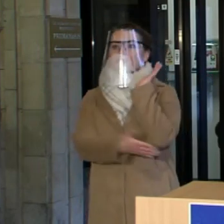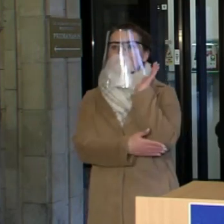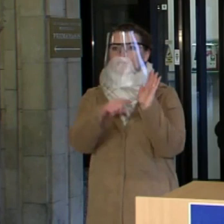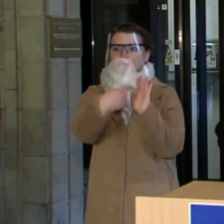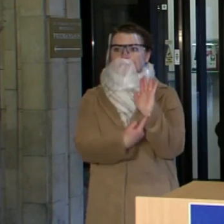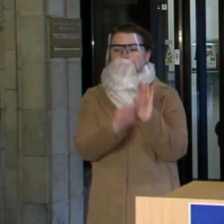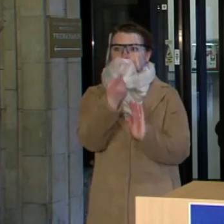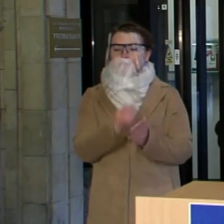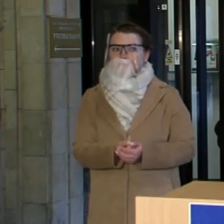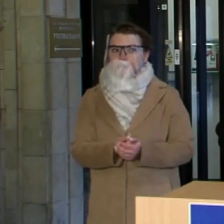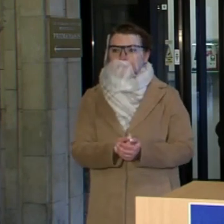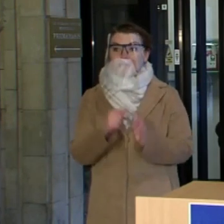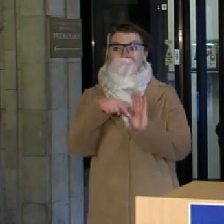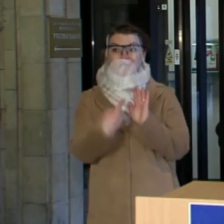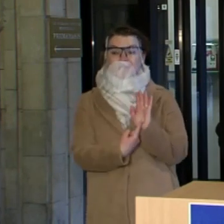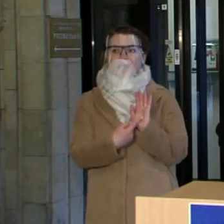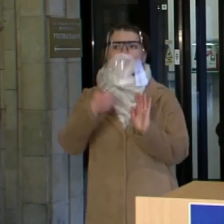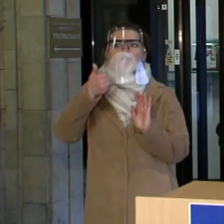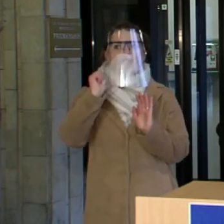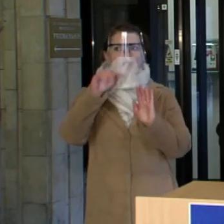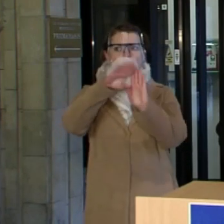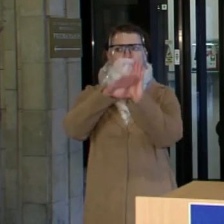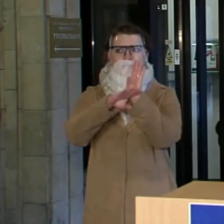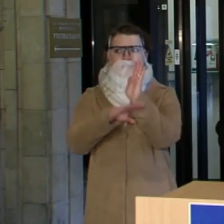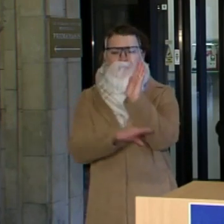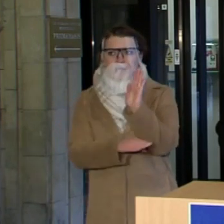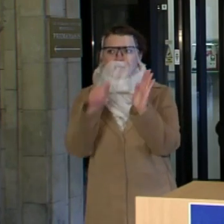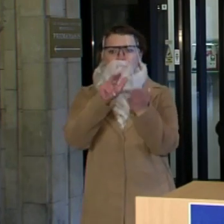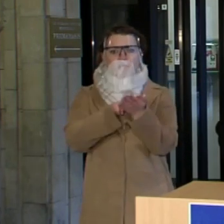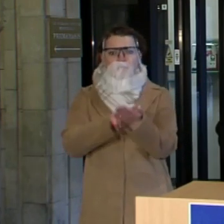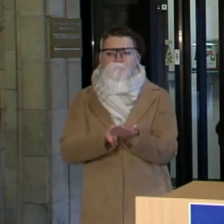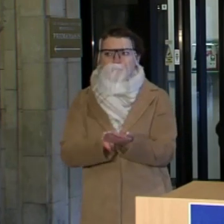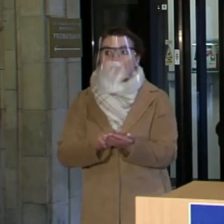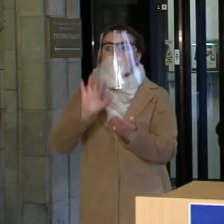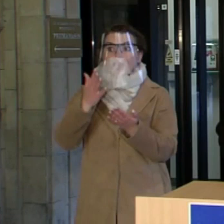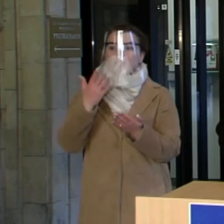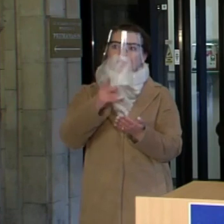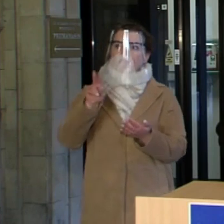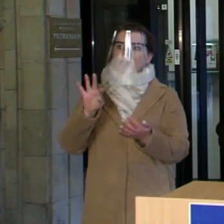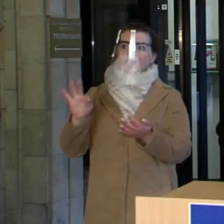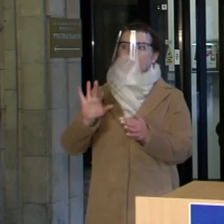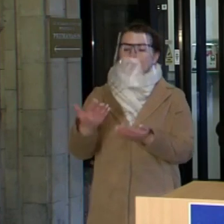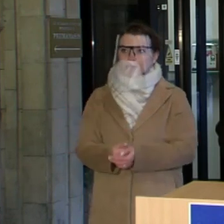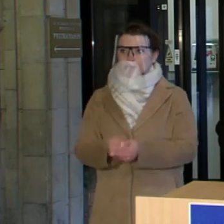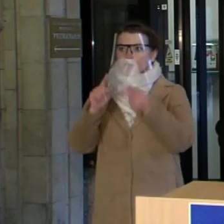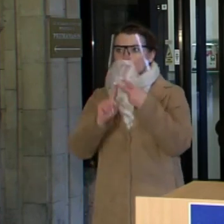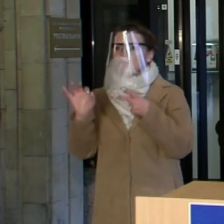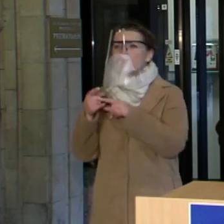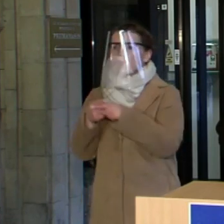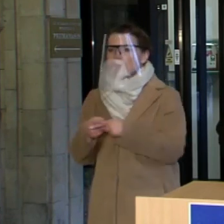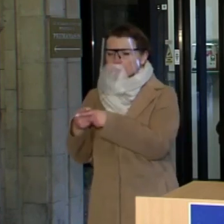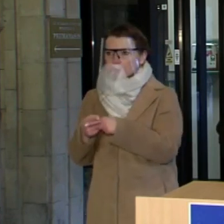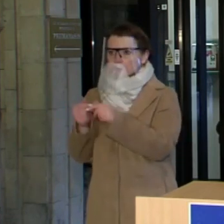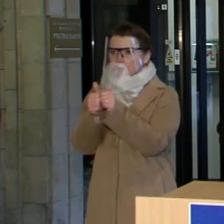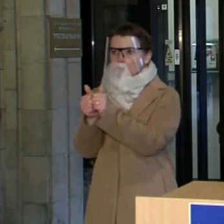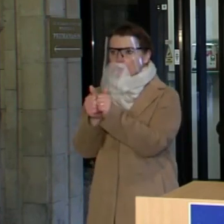Prezidentė, kurie įstatymai vakar būtų sulaukę Jūsų beto, kaip minėjot, ir kitas lausimas dar apie Baltarusiją, tai yra